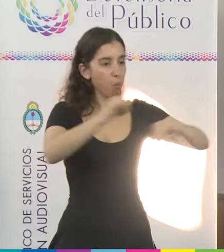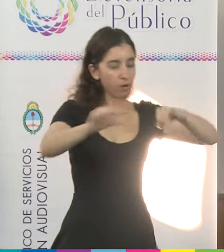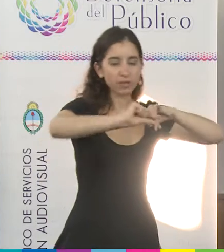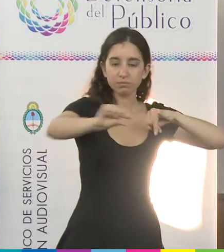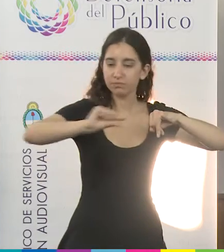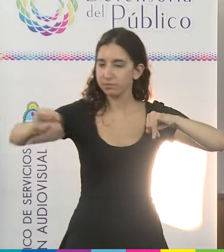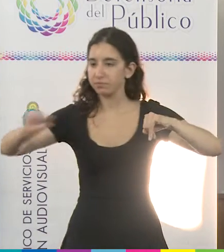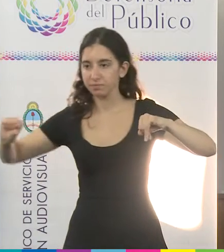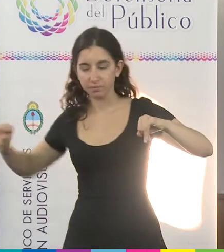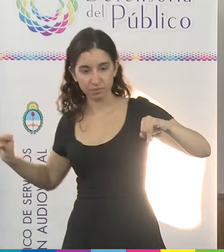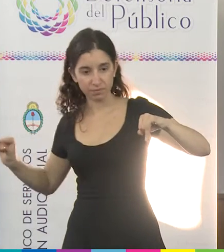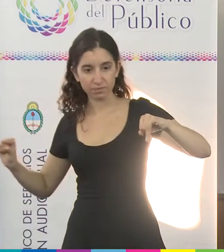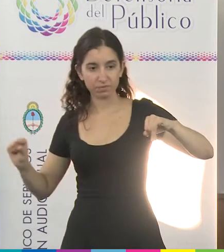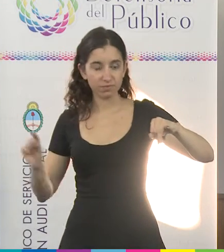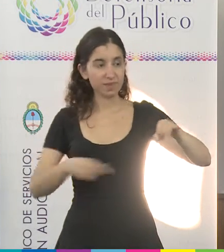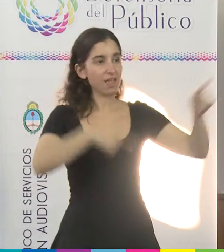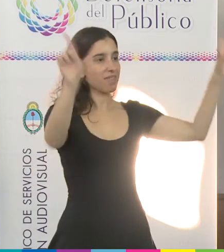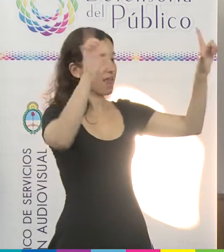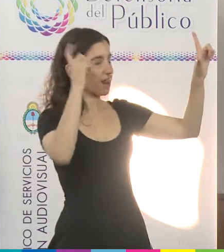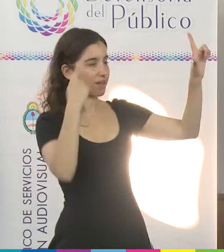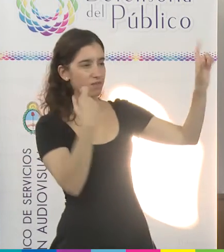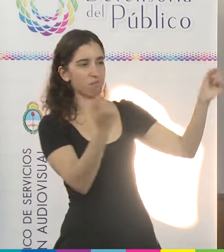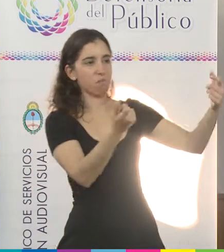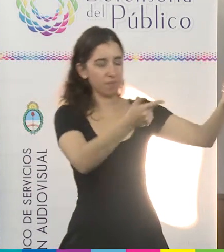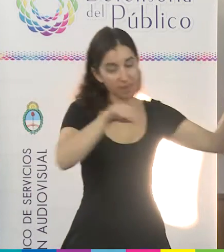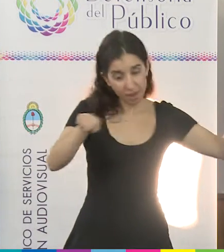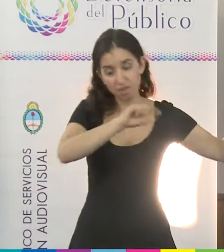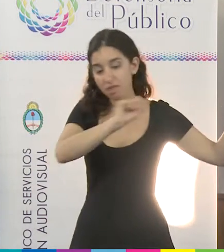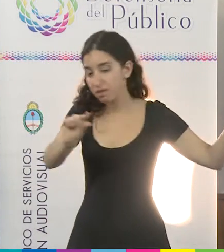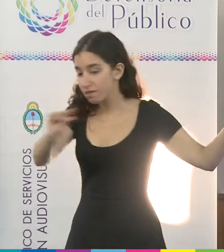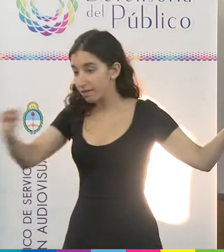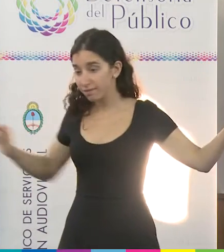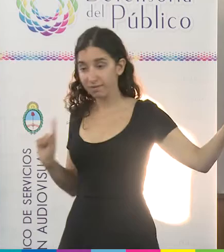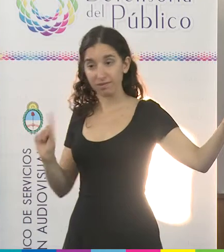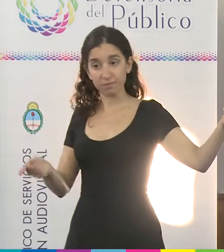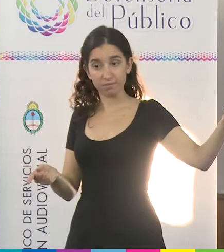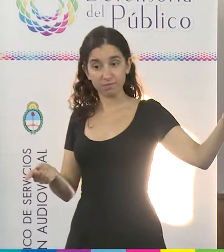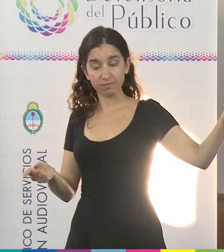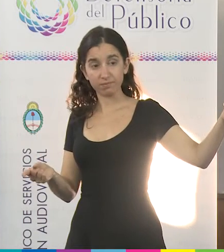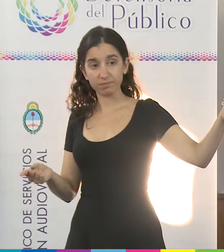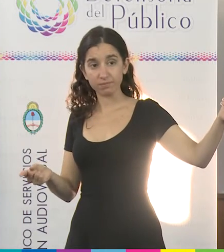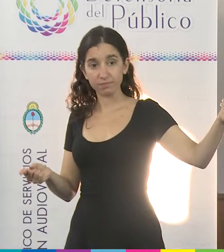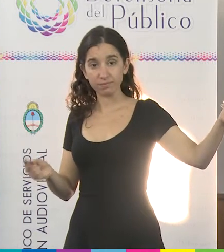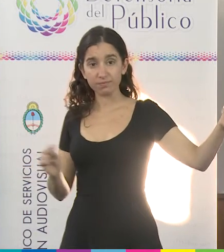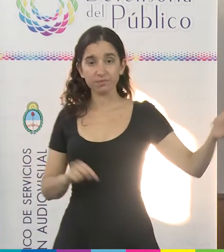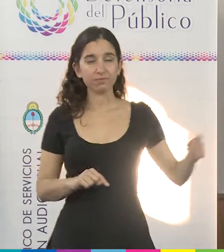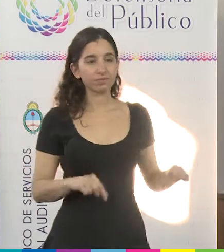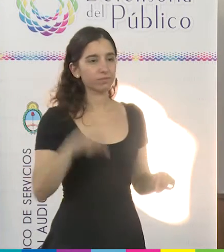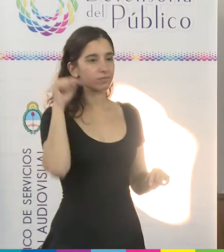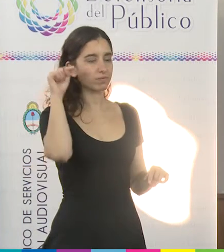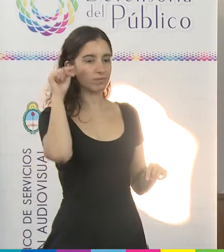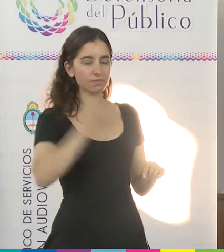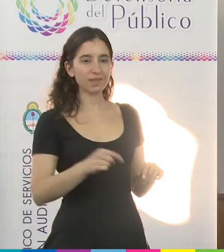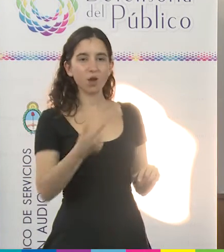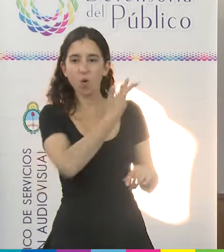que perciben los medios comerciales. Siendo la Agencia Federal de Ingresos Públicos